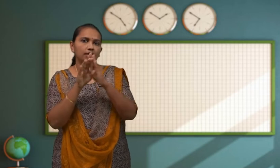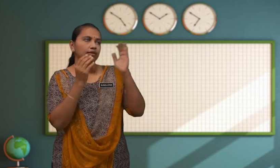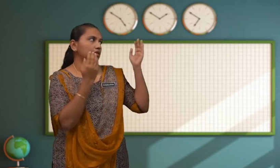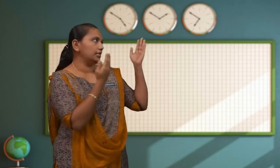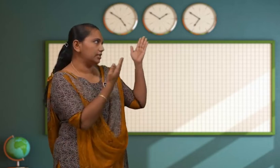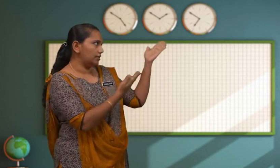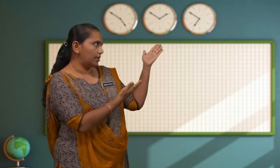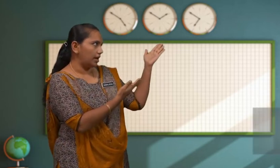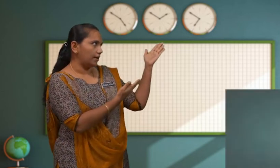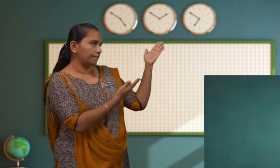Di sebelah